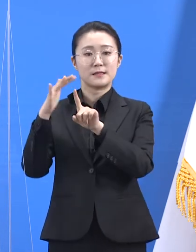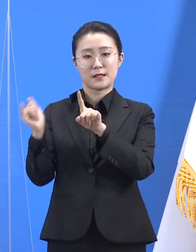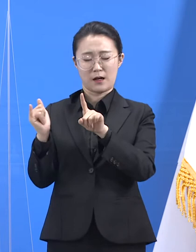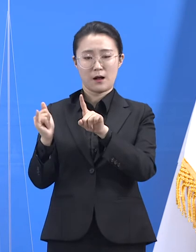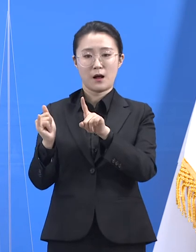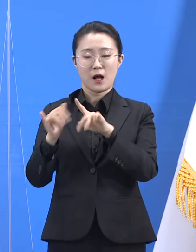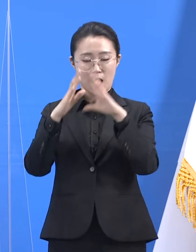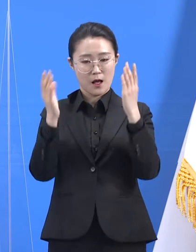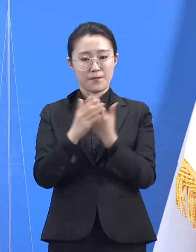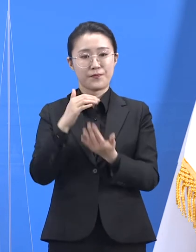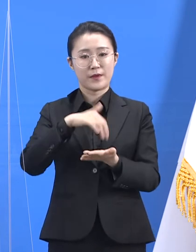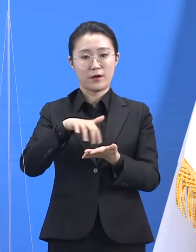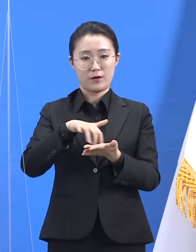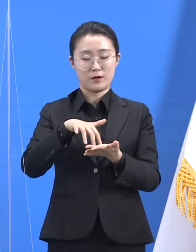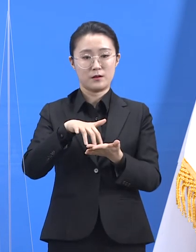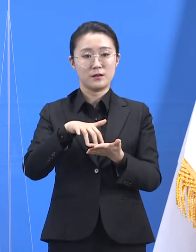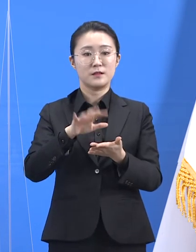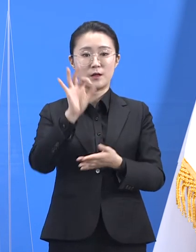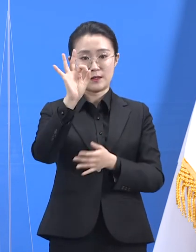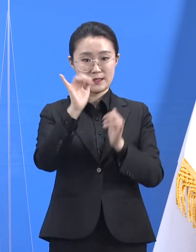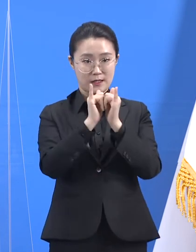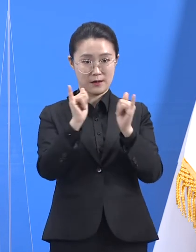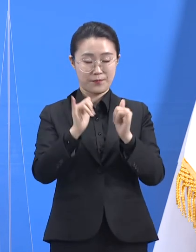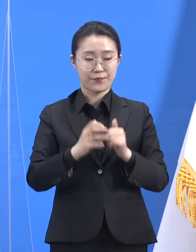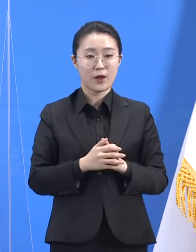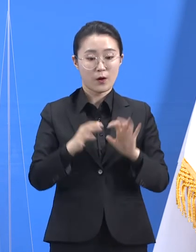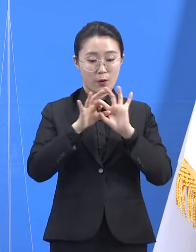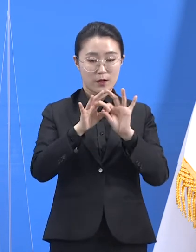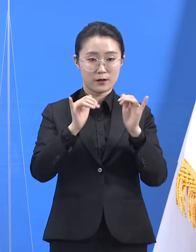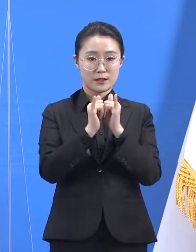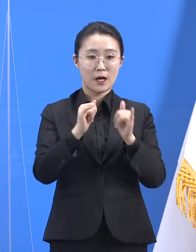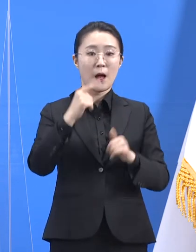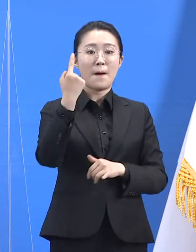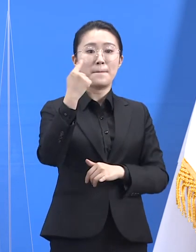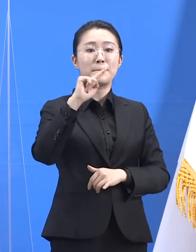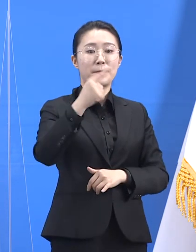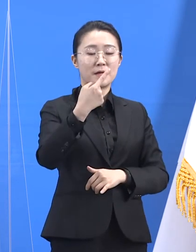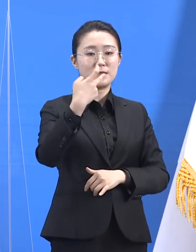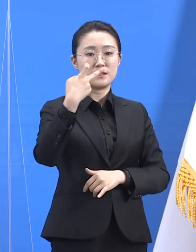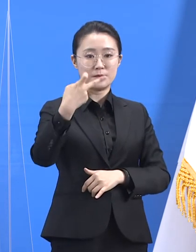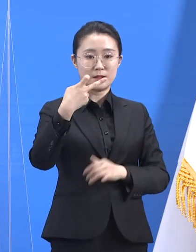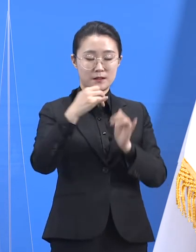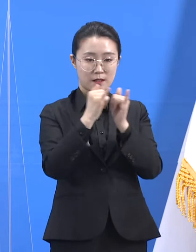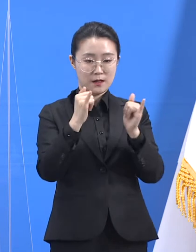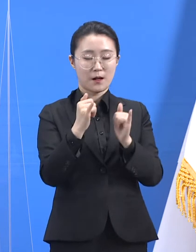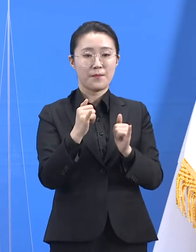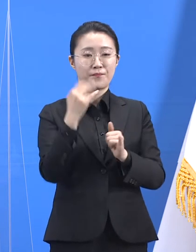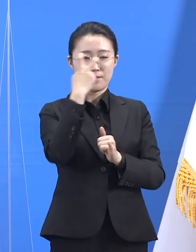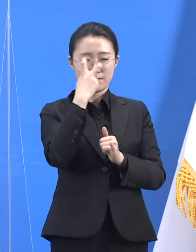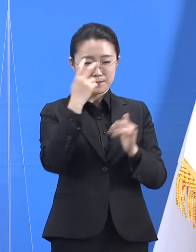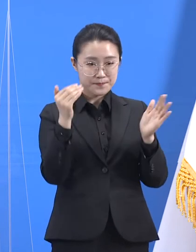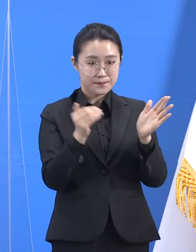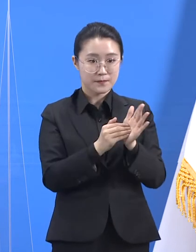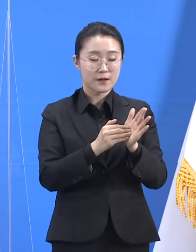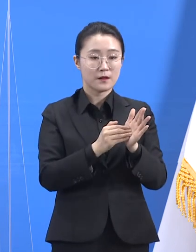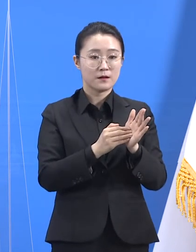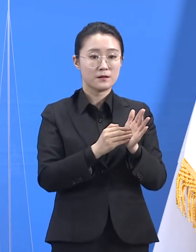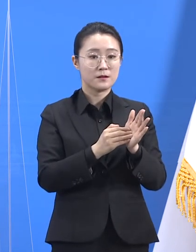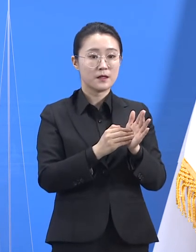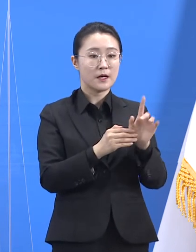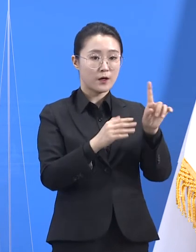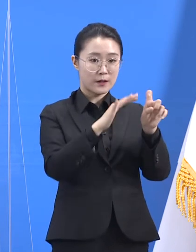112명에 대해 일제검사를 실시했고 11명은 자가격리,